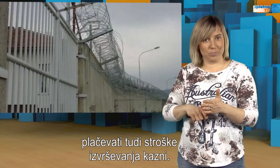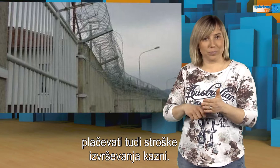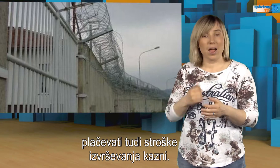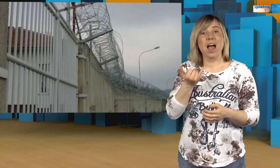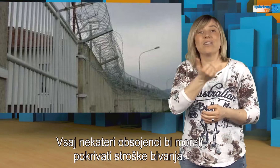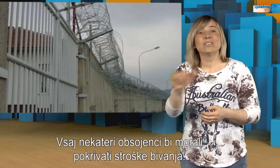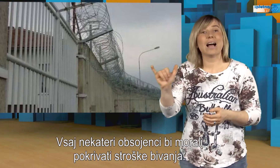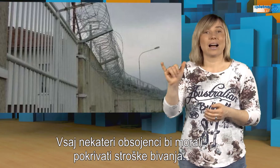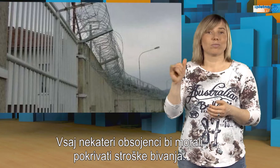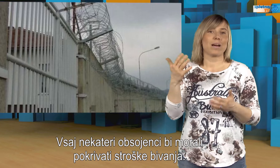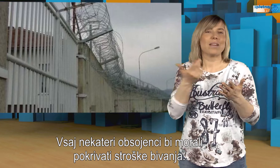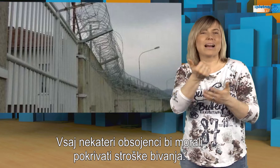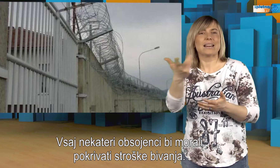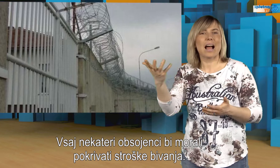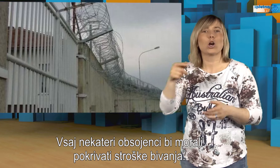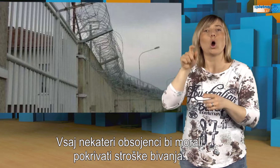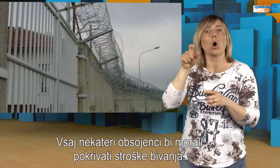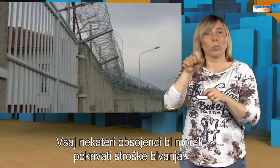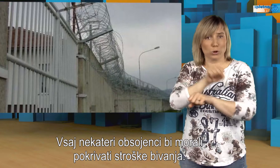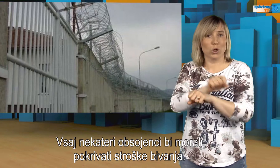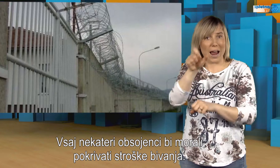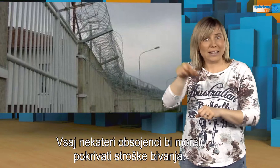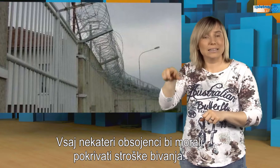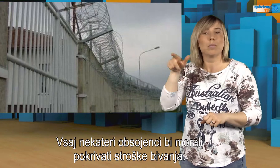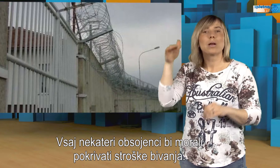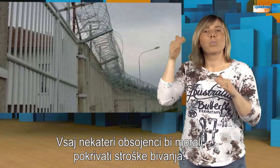Vsaj nekateri obsojenci bi morali pokrivati stroške bivanja.